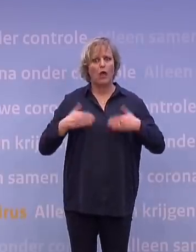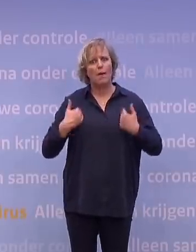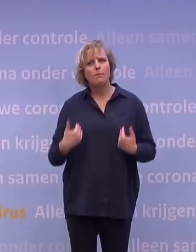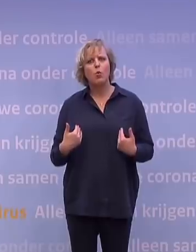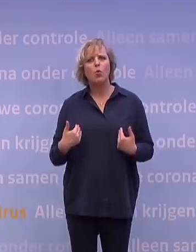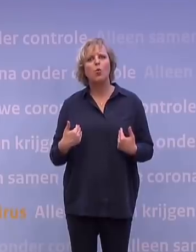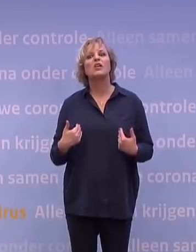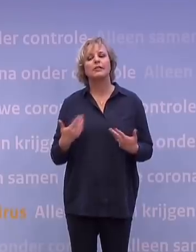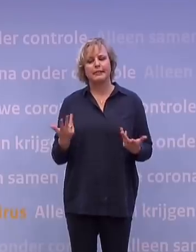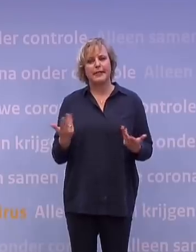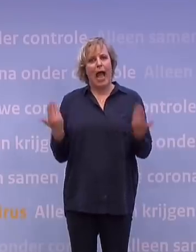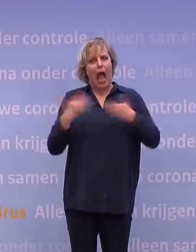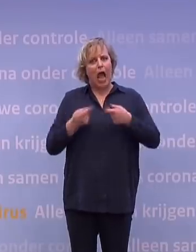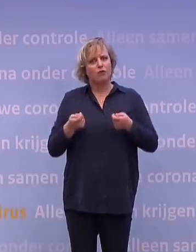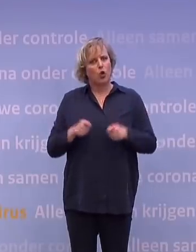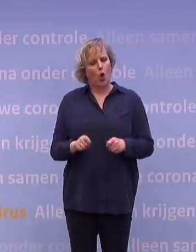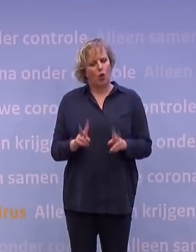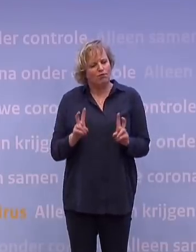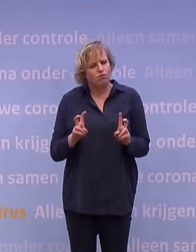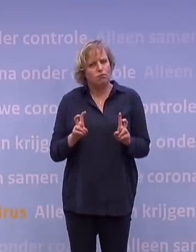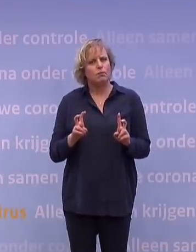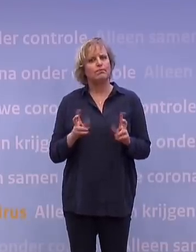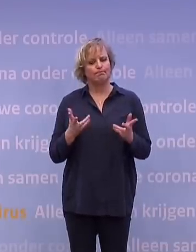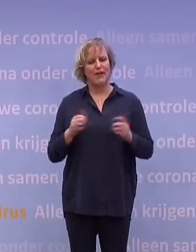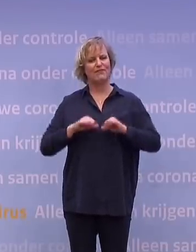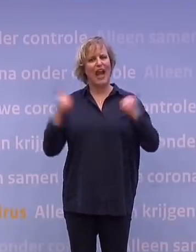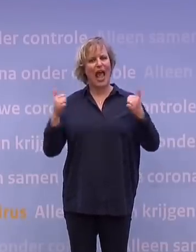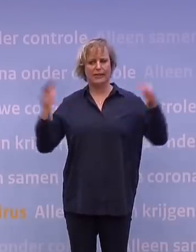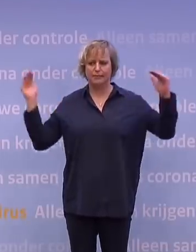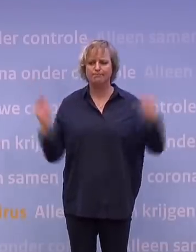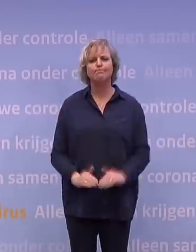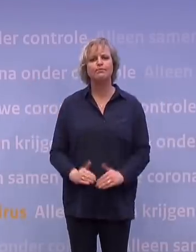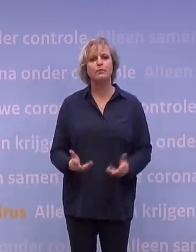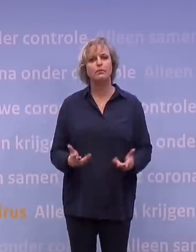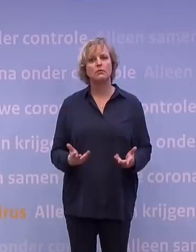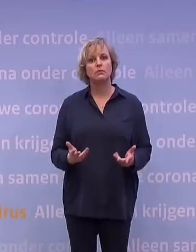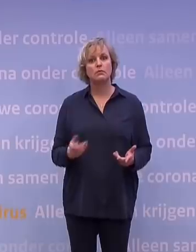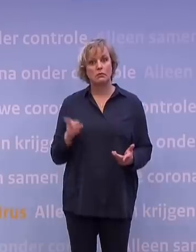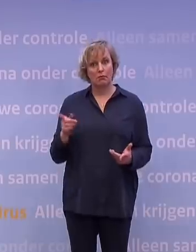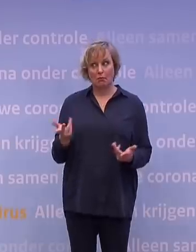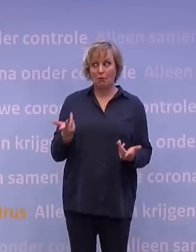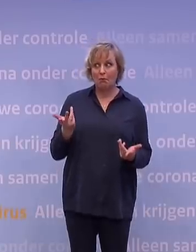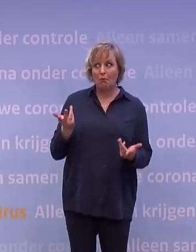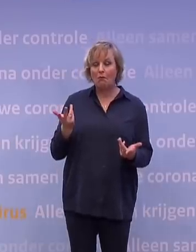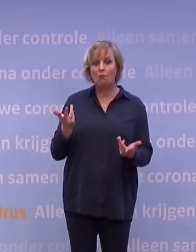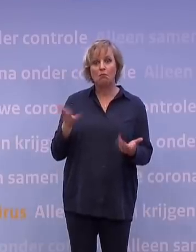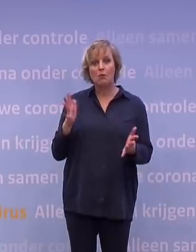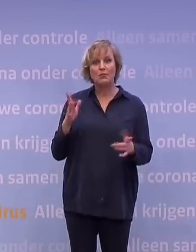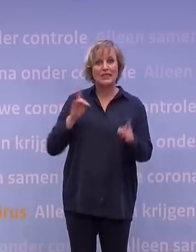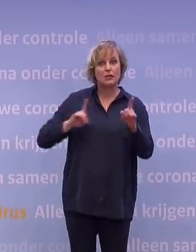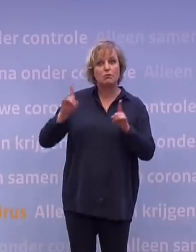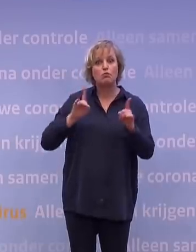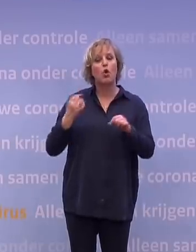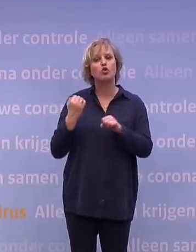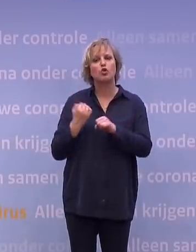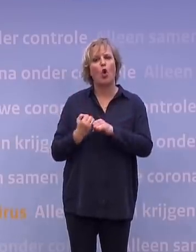crisis heeft moeten nemen, met een enorme sociale impact. Heeft het kabinet die nog meegewogen en is om die reden nog overwogen en het om